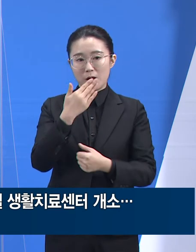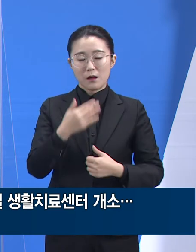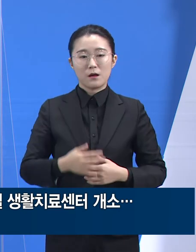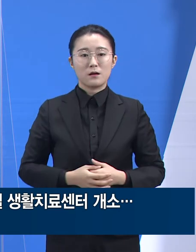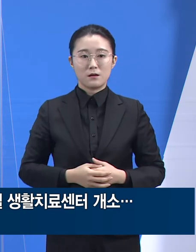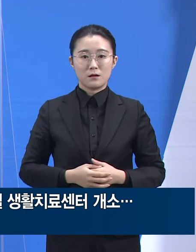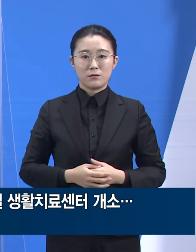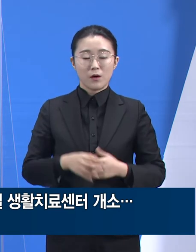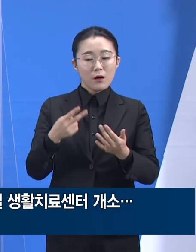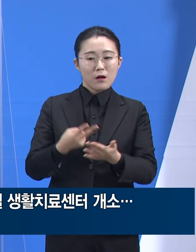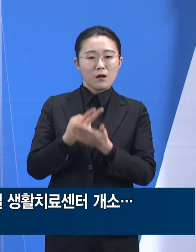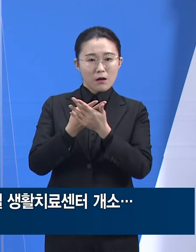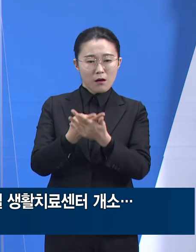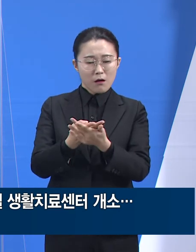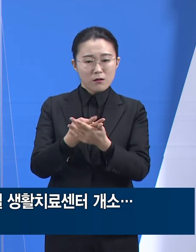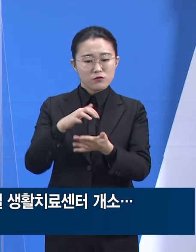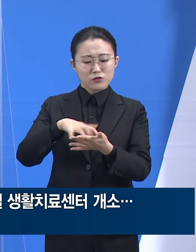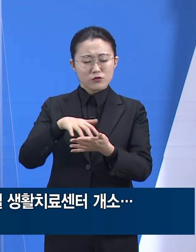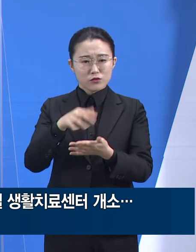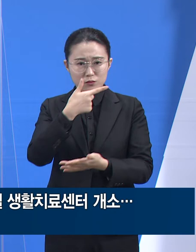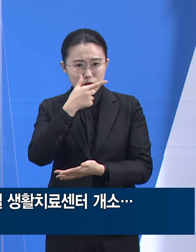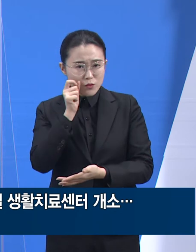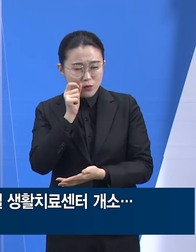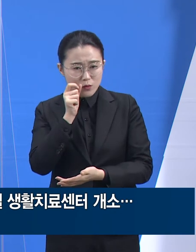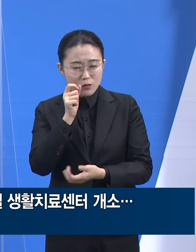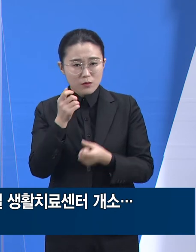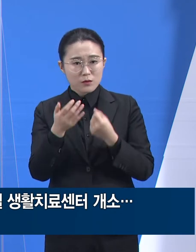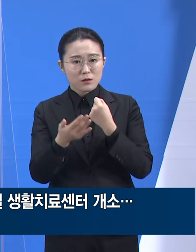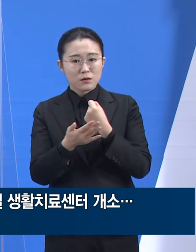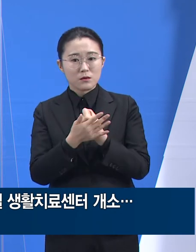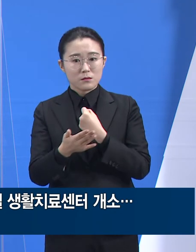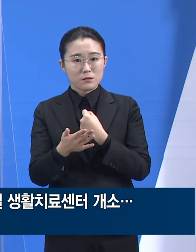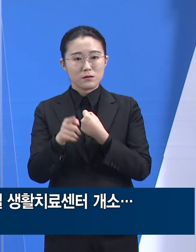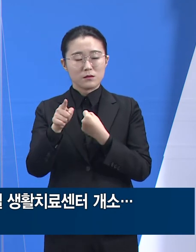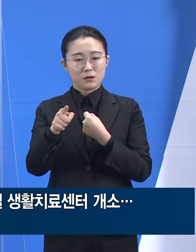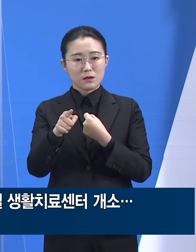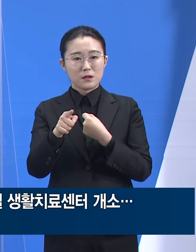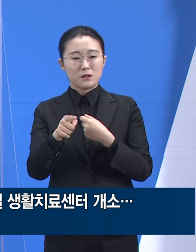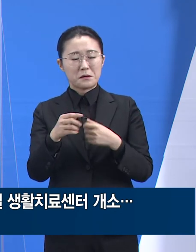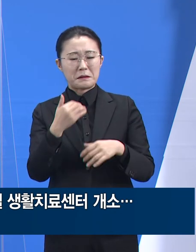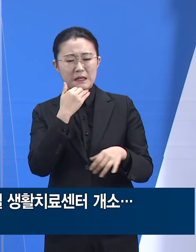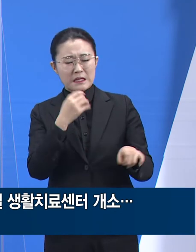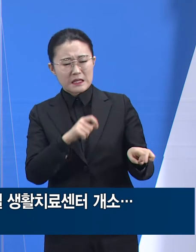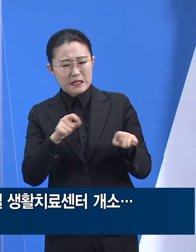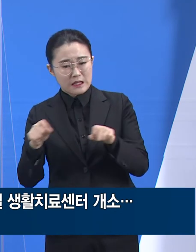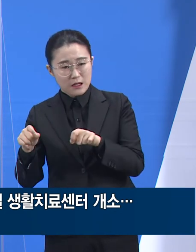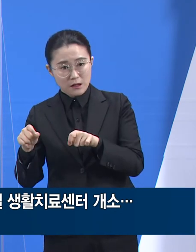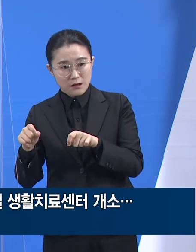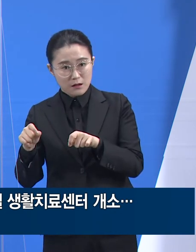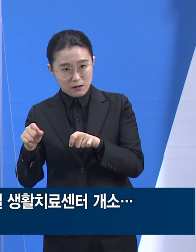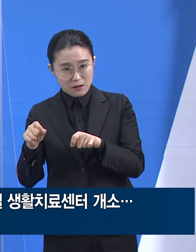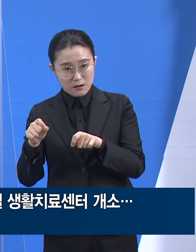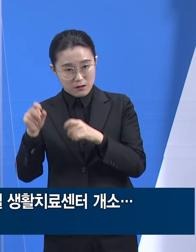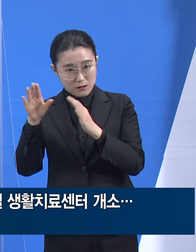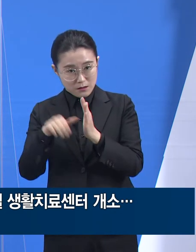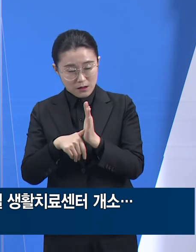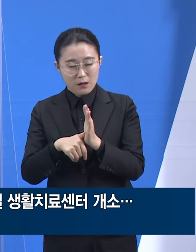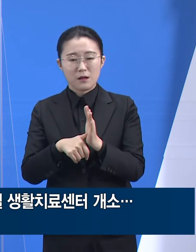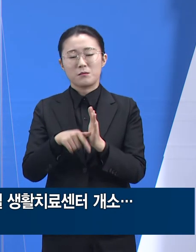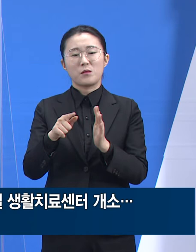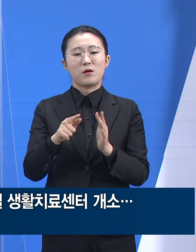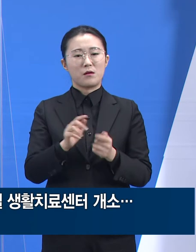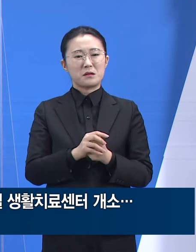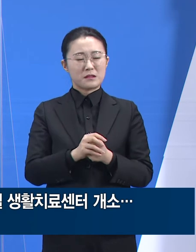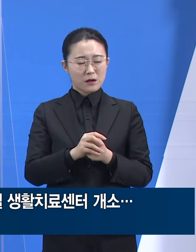의료기간 전원이 지연되는 경우 그런 어려움을 대처하기 위해서도 마련되었습니다.